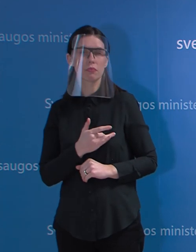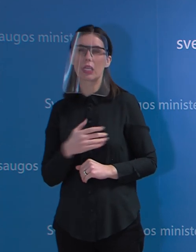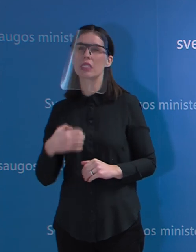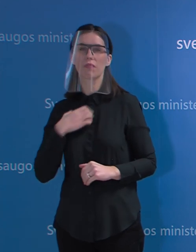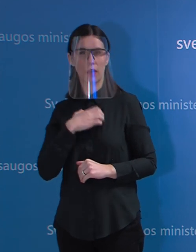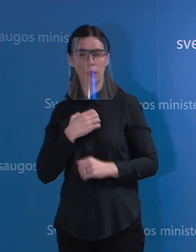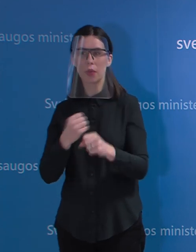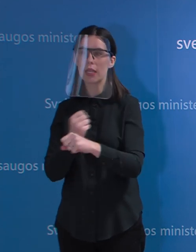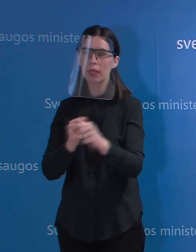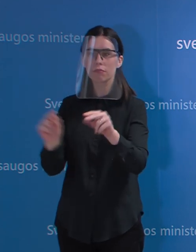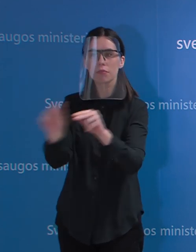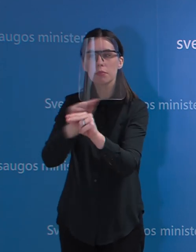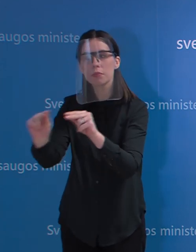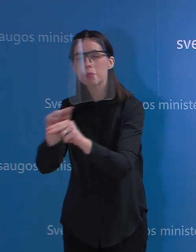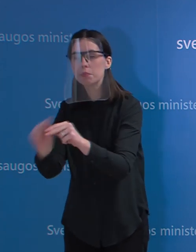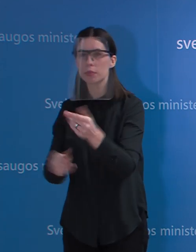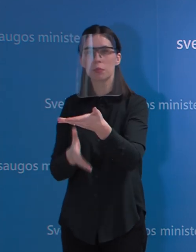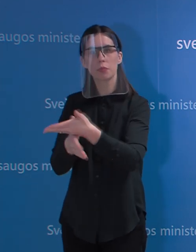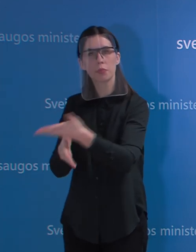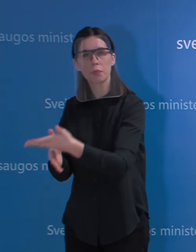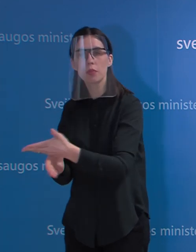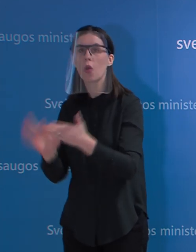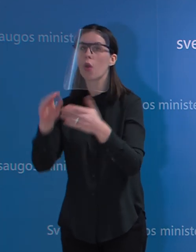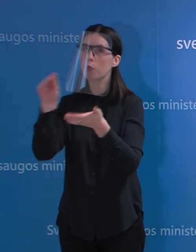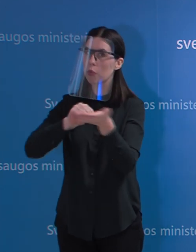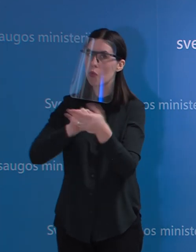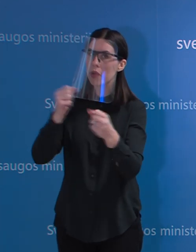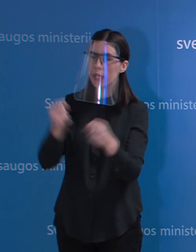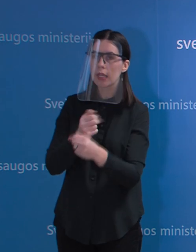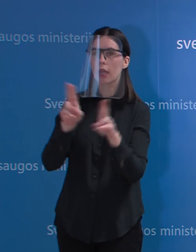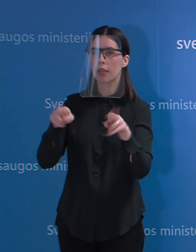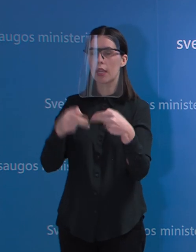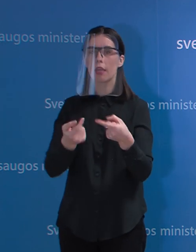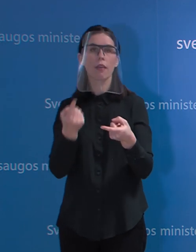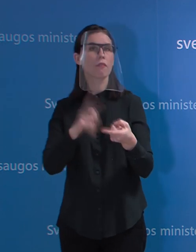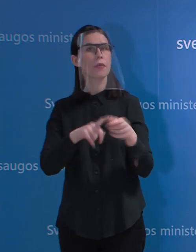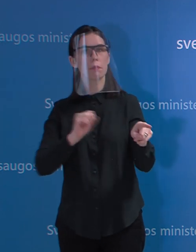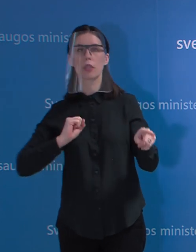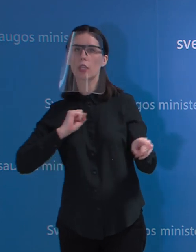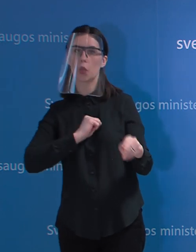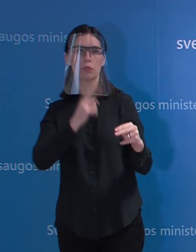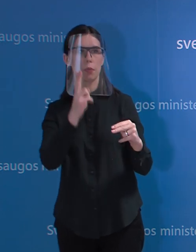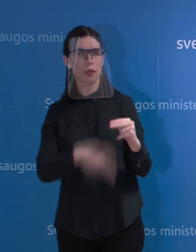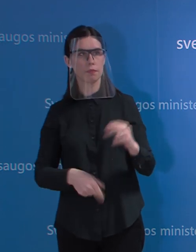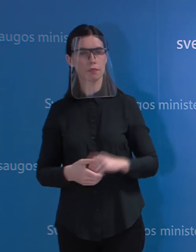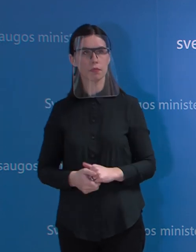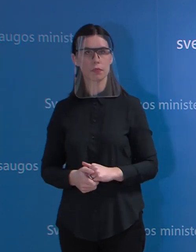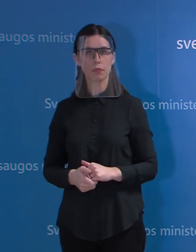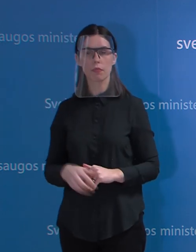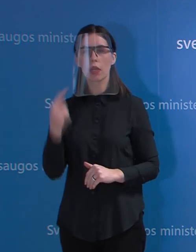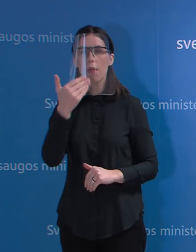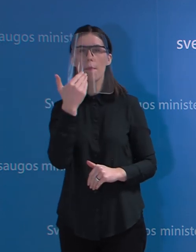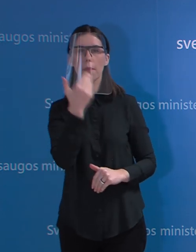atliekama, o dėl pačių testų atlikimas sprendžia gydytojas. Taip pat LNK ir Infodiena klausia.